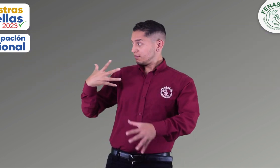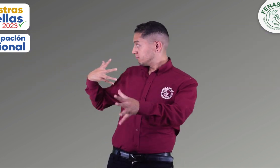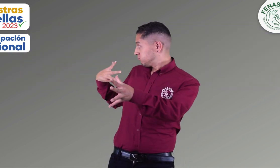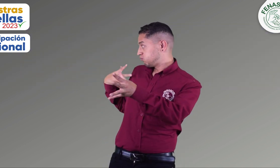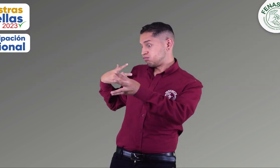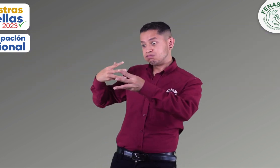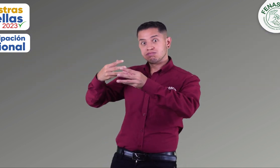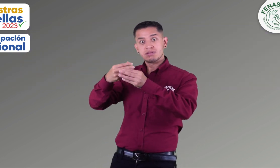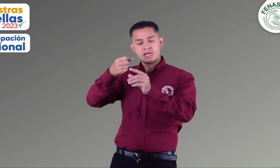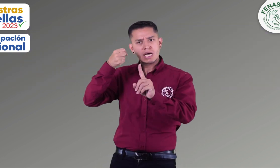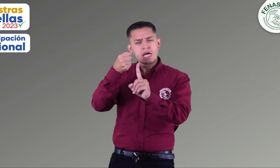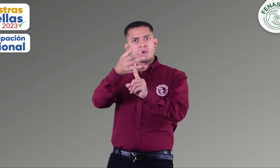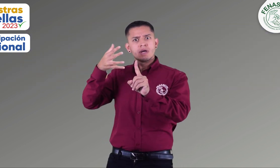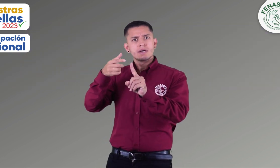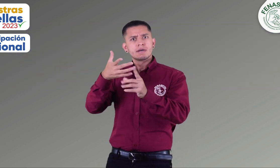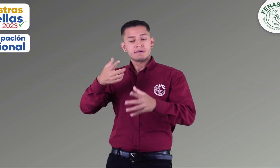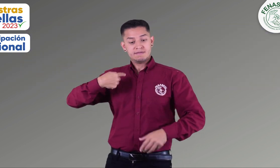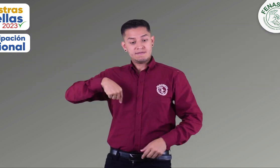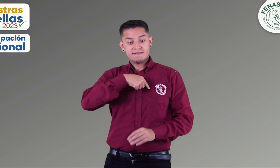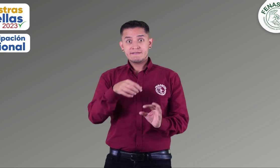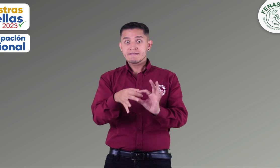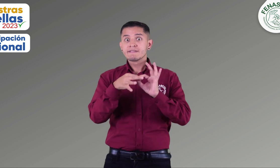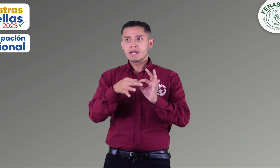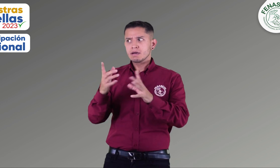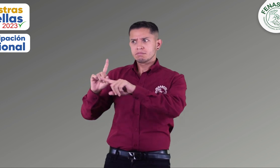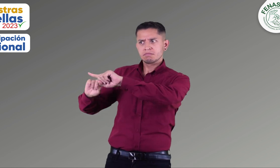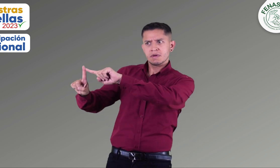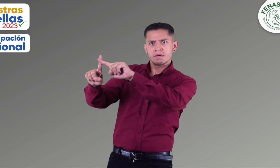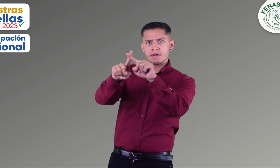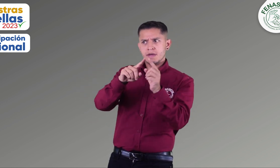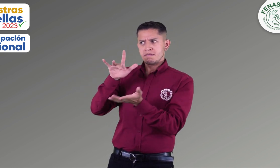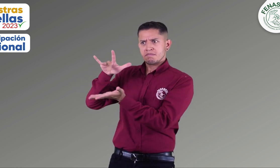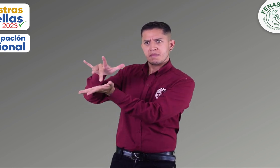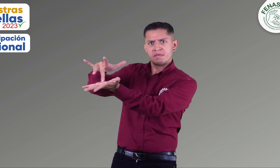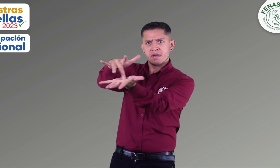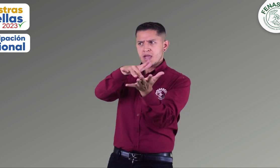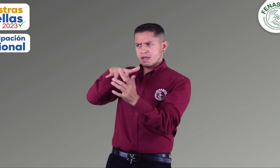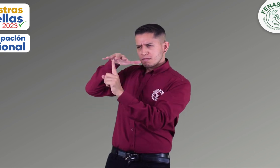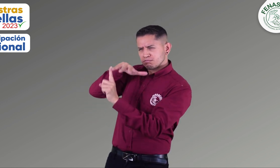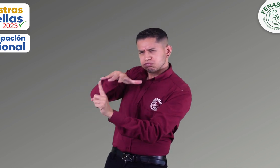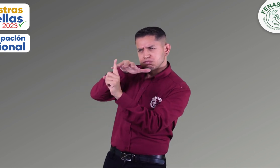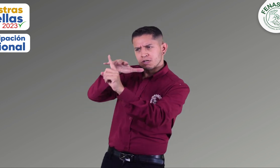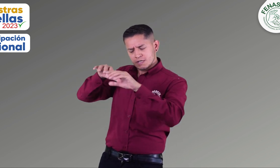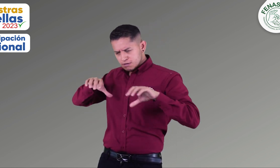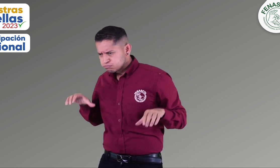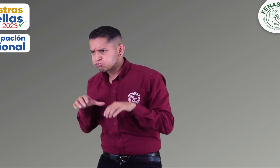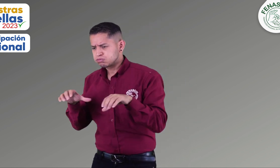La constante incidencia y participación por parte de FENASCOL en diferentes